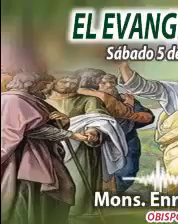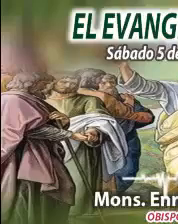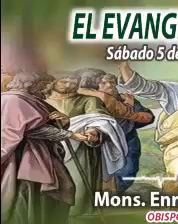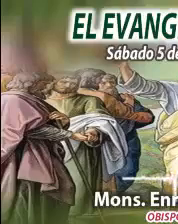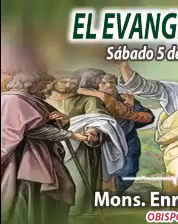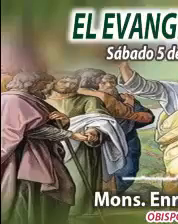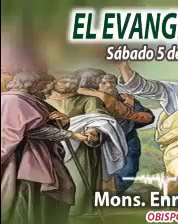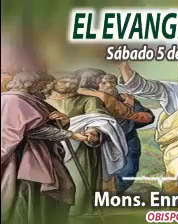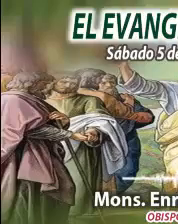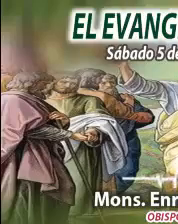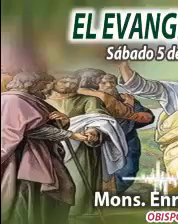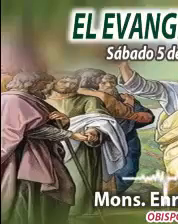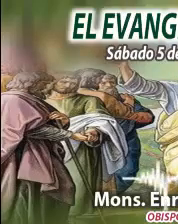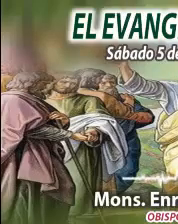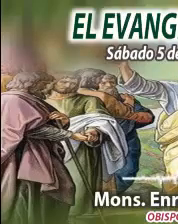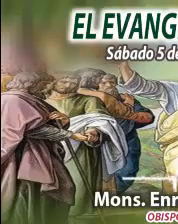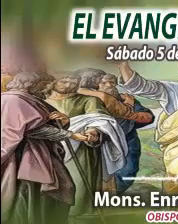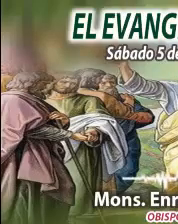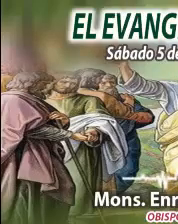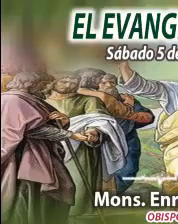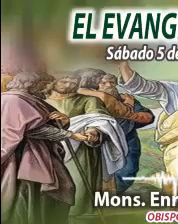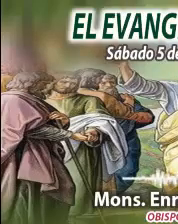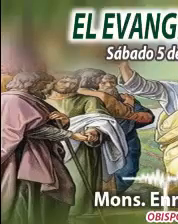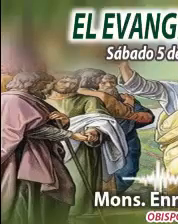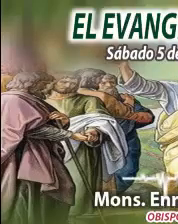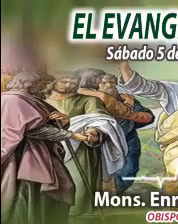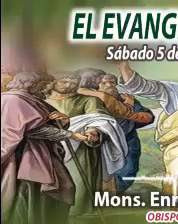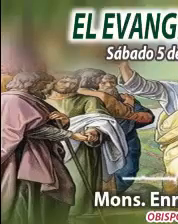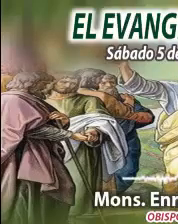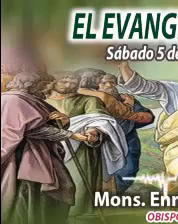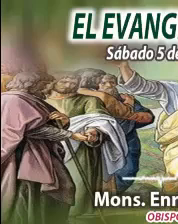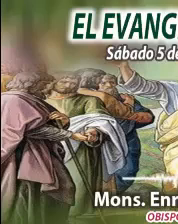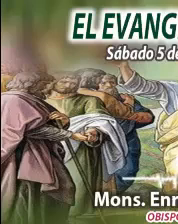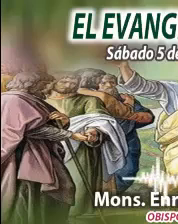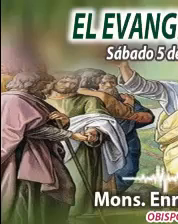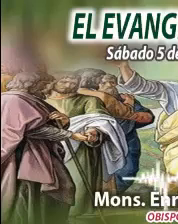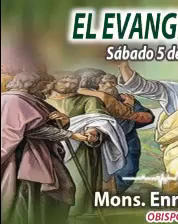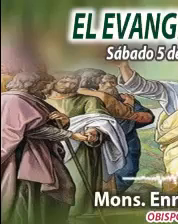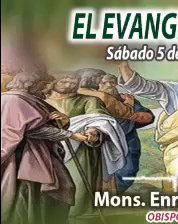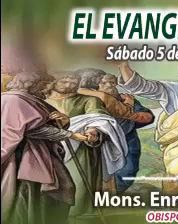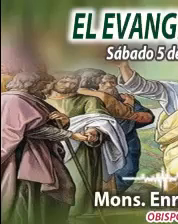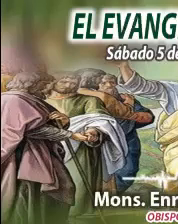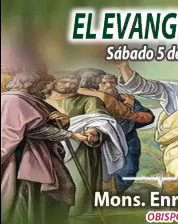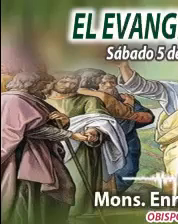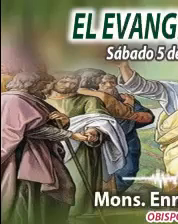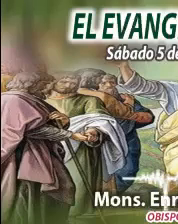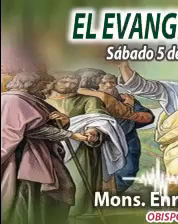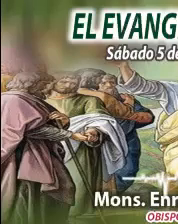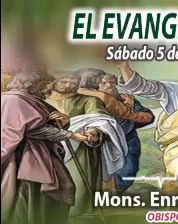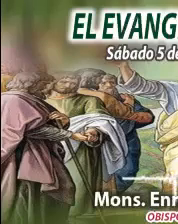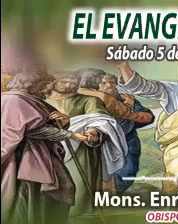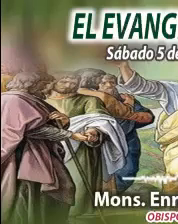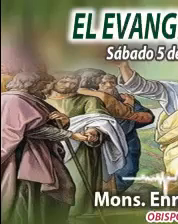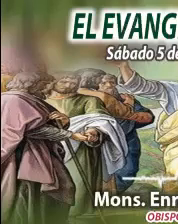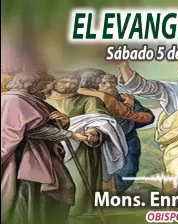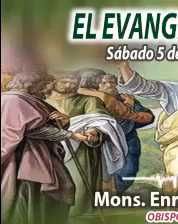Día a día, alimentándonos de la Palabra del Señor. En la voz de Monseñor Enrique